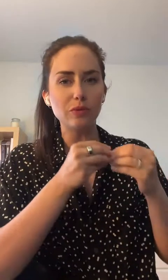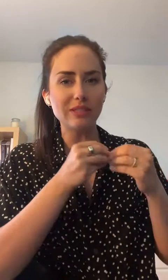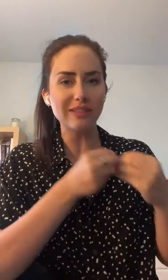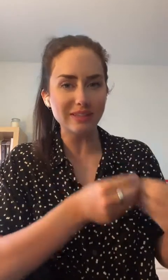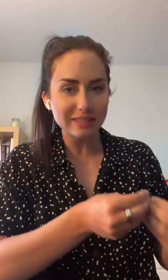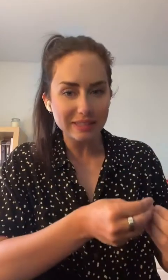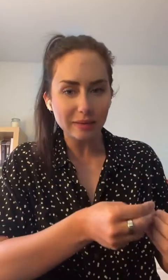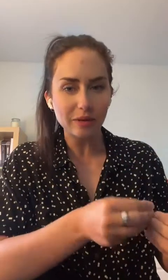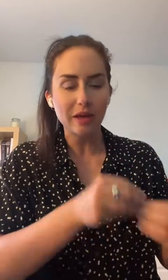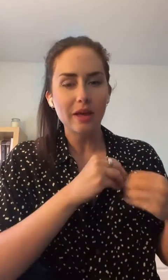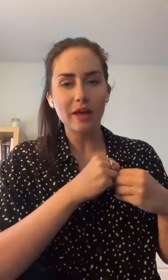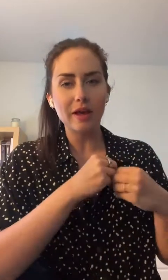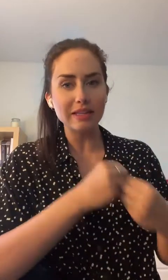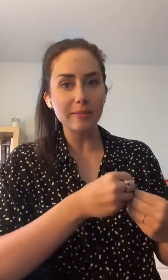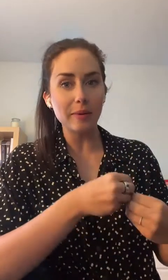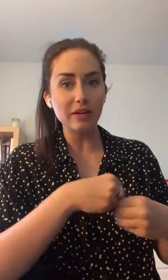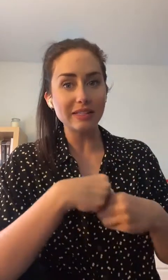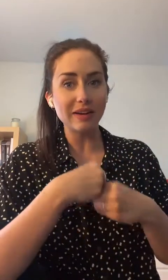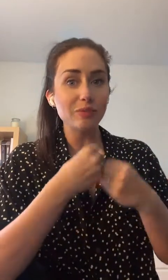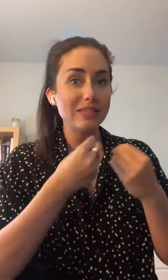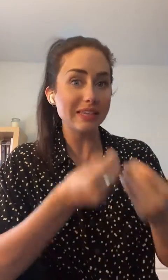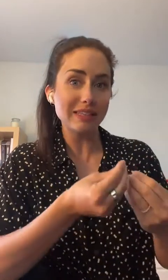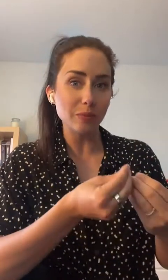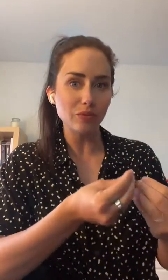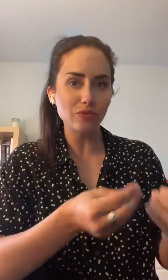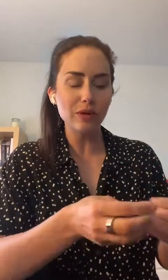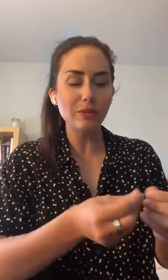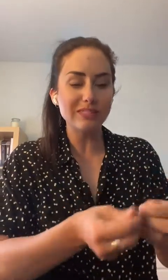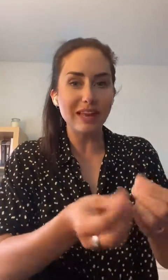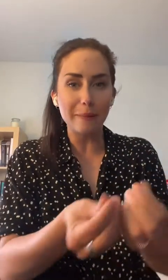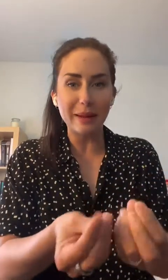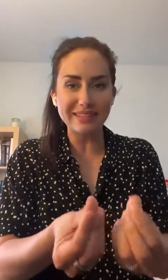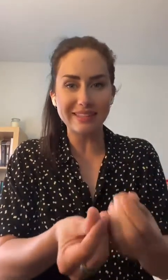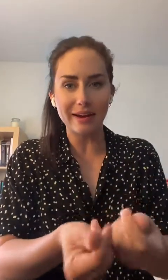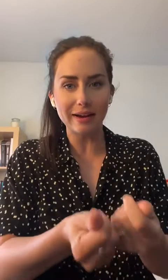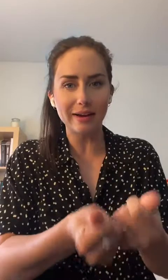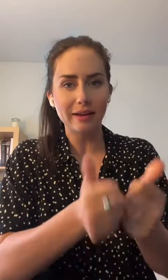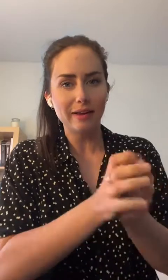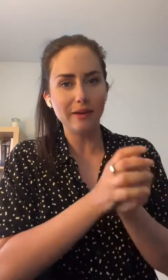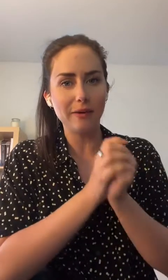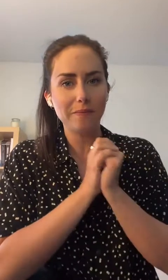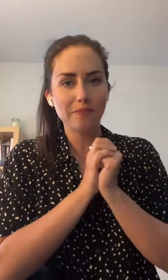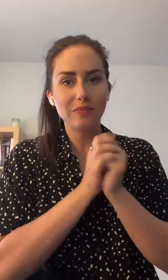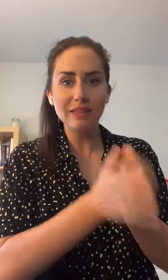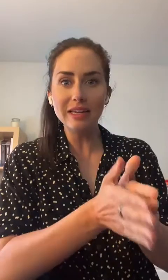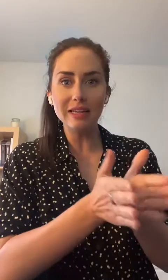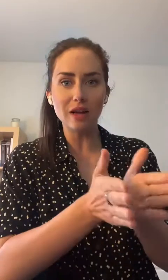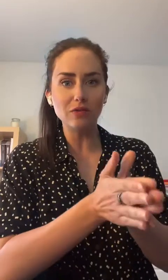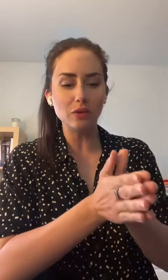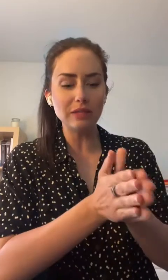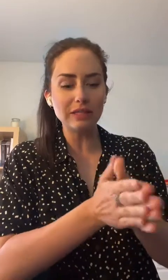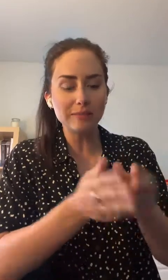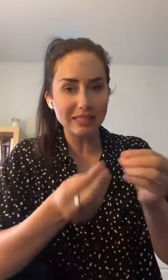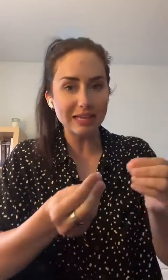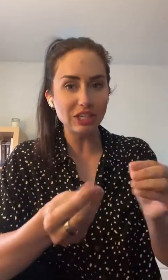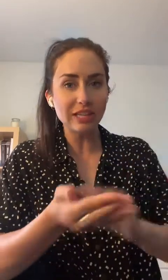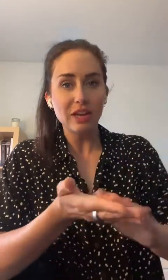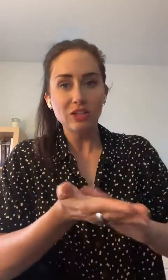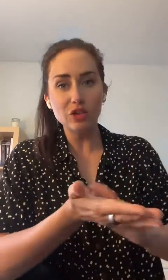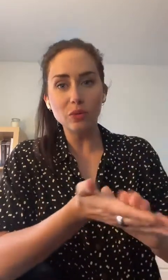plus sensibles, à ce moment-là, ça va être plus irritant pour vous, et aussi la matière, dans le fond, des petites lingettes, sont